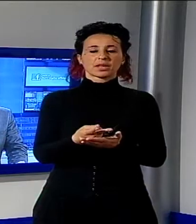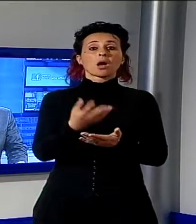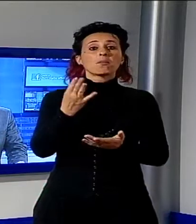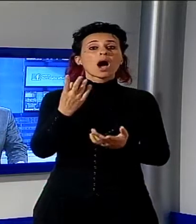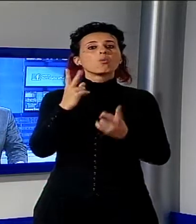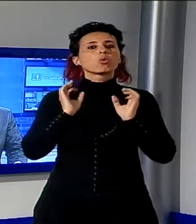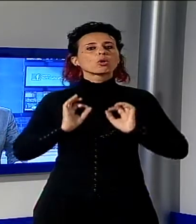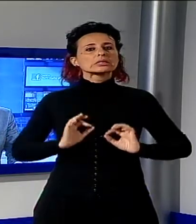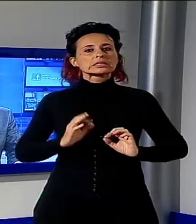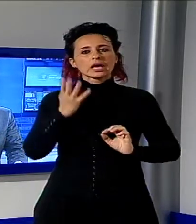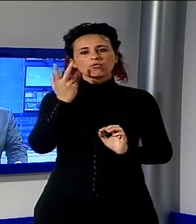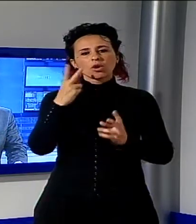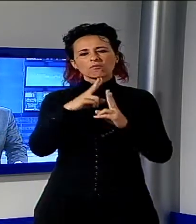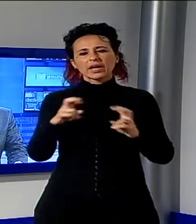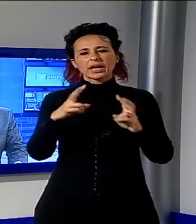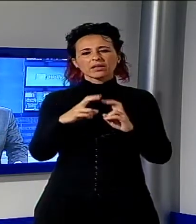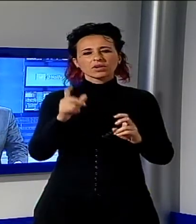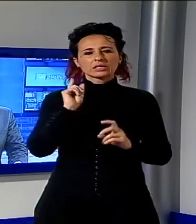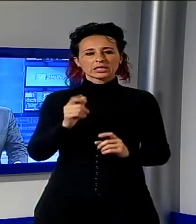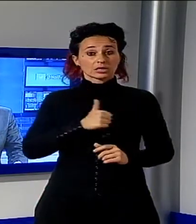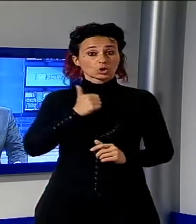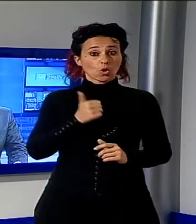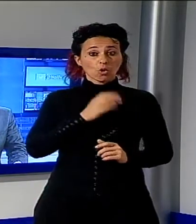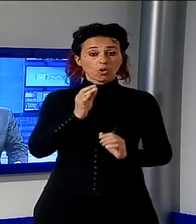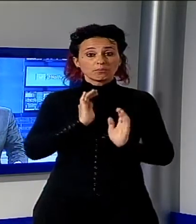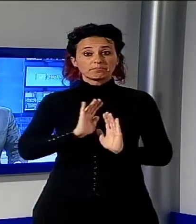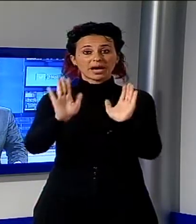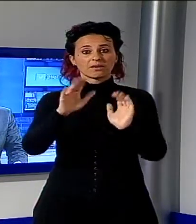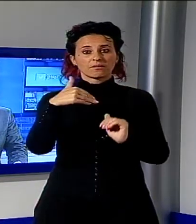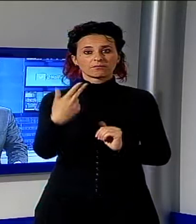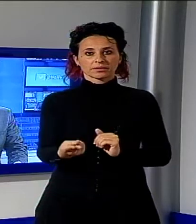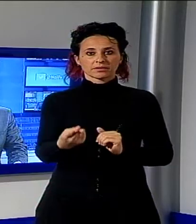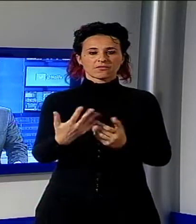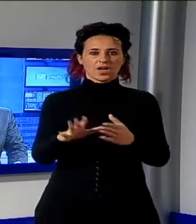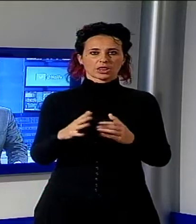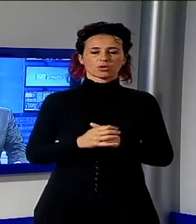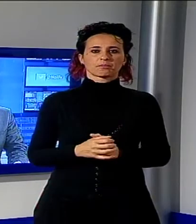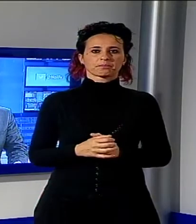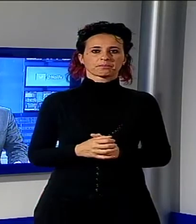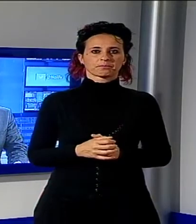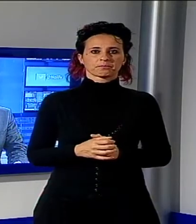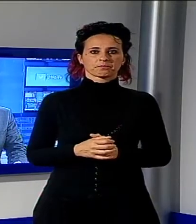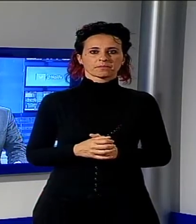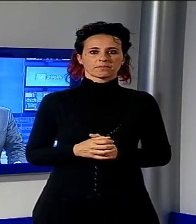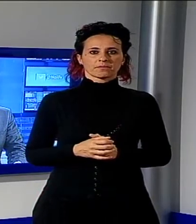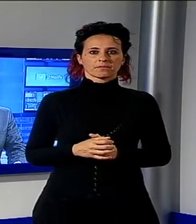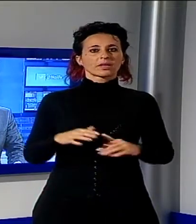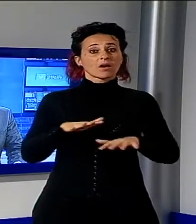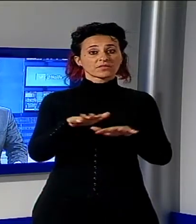a terra da qualcuno. A Viareggio, invece, una ragazza ha denunciato di